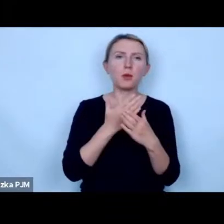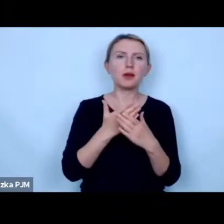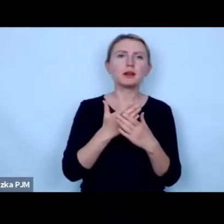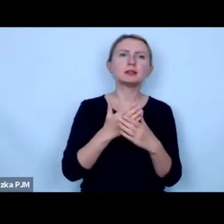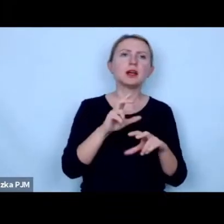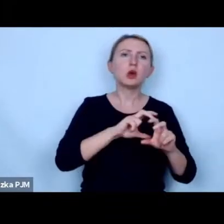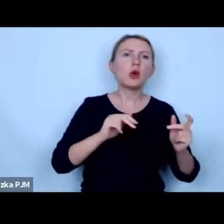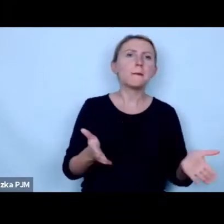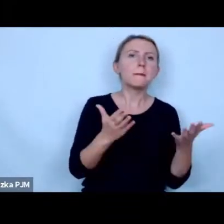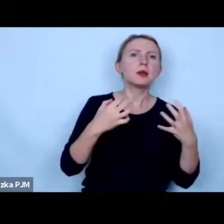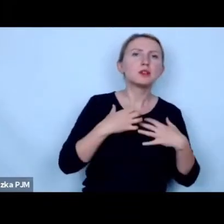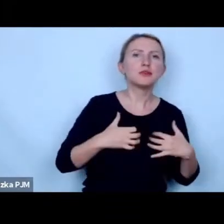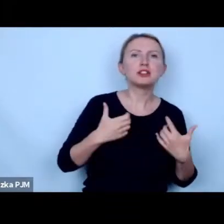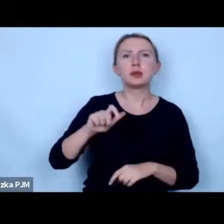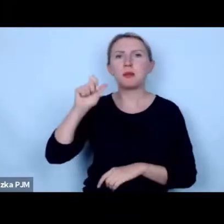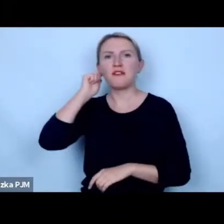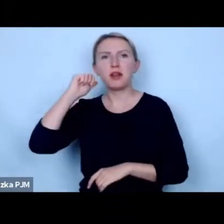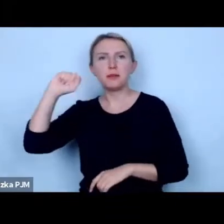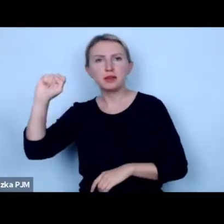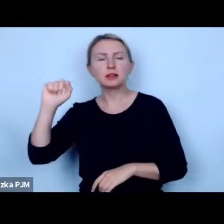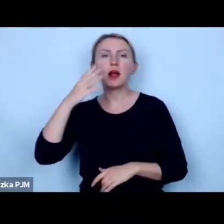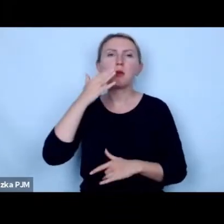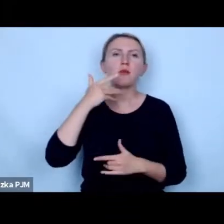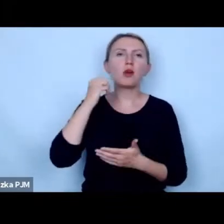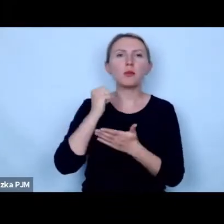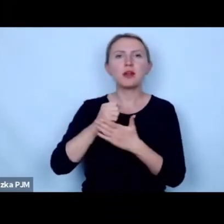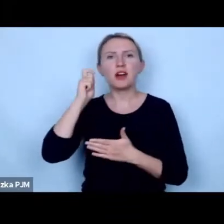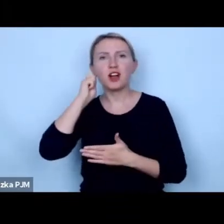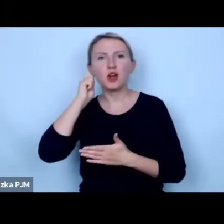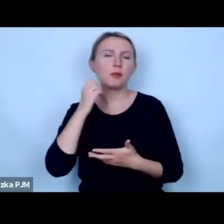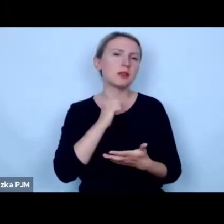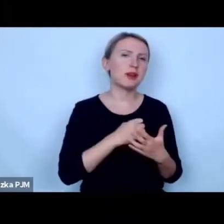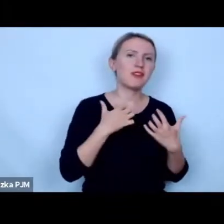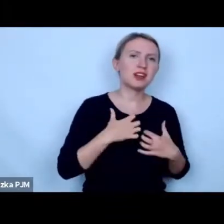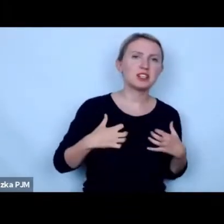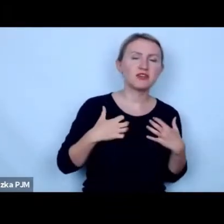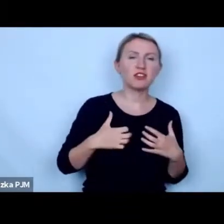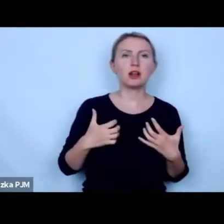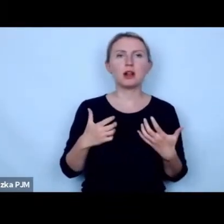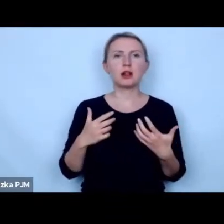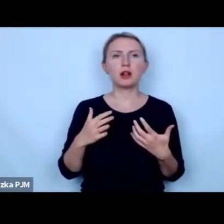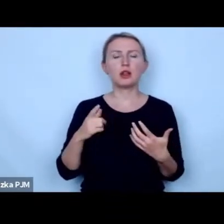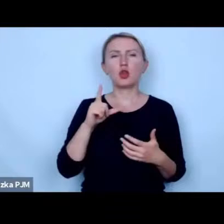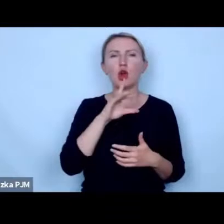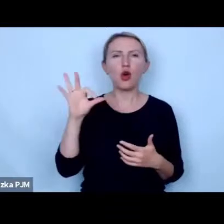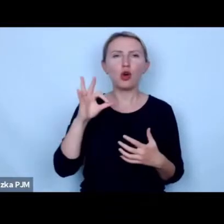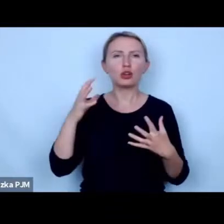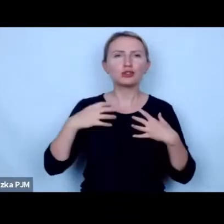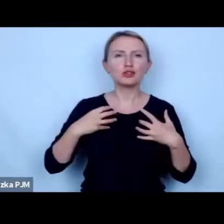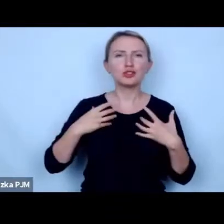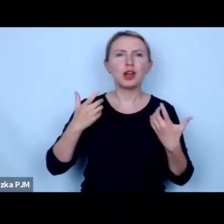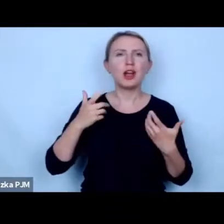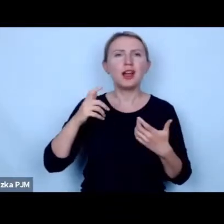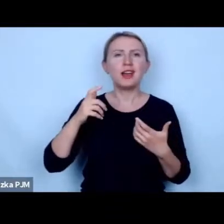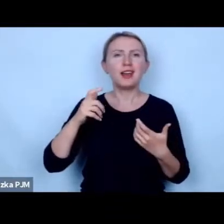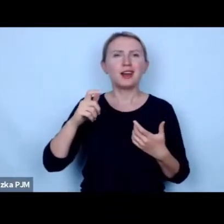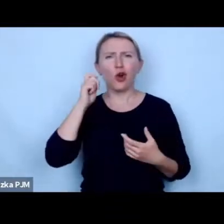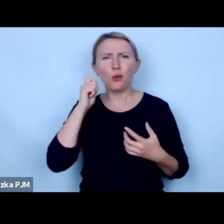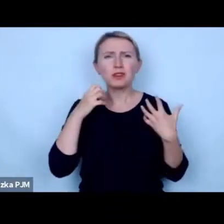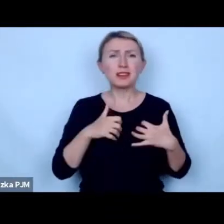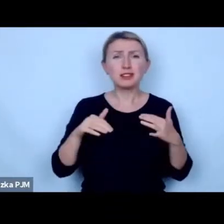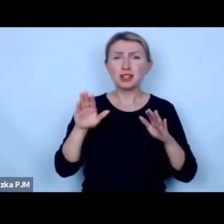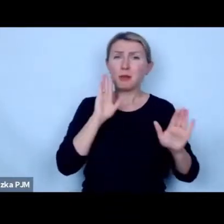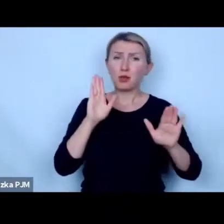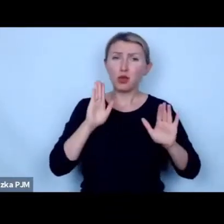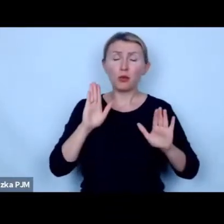prozwierzęcym a ruchem feministycznym czy kiedy mówię o prawach kobiet i prawach zwierząt i tym jak los kobiet i zwierząt jest w społeczeństwie podobne to nagle